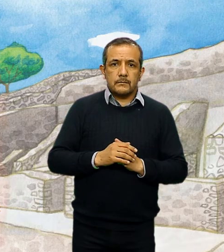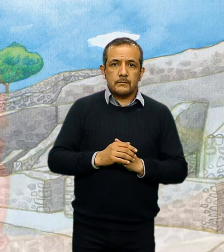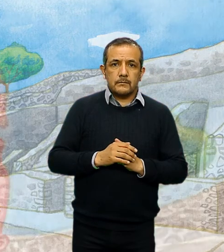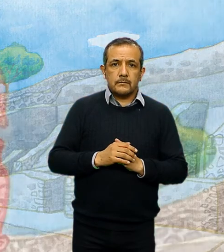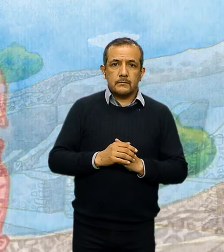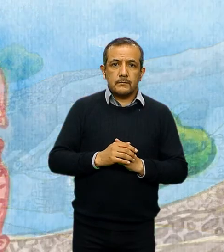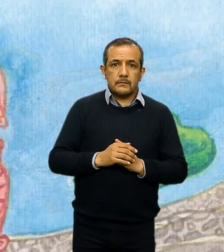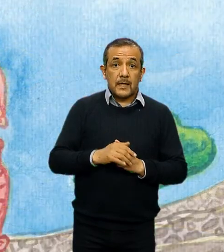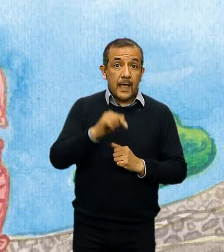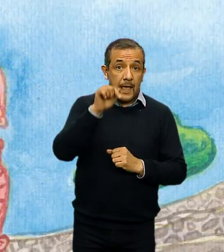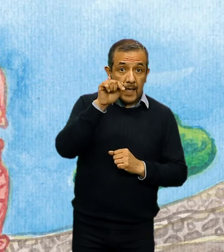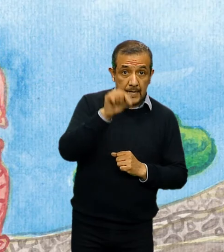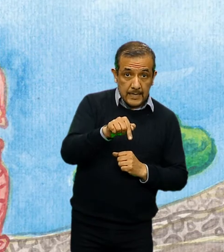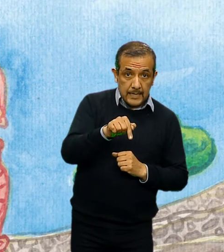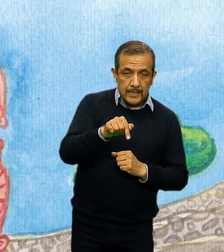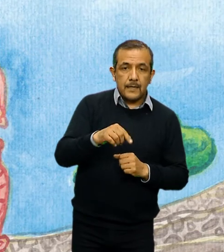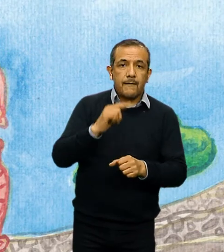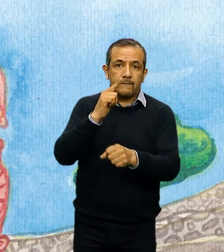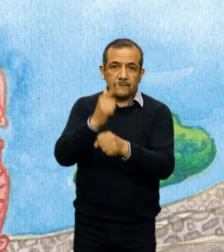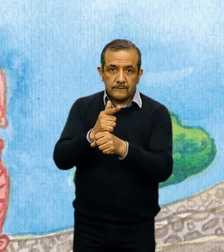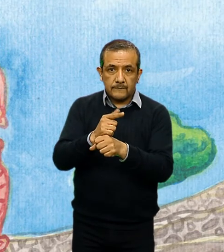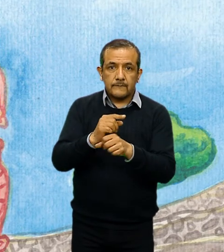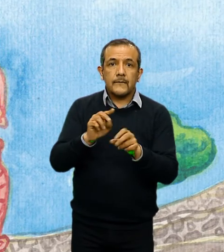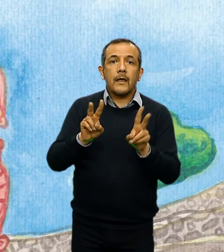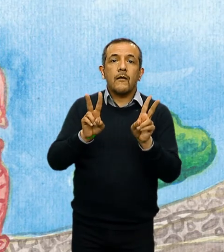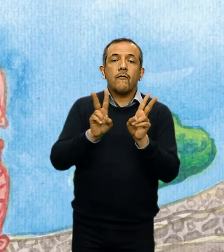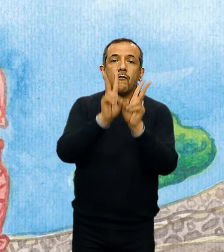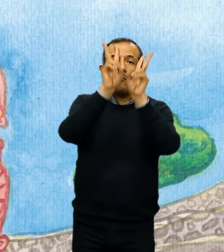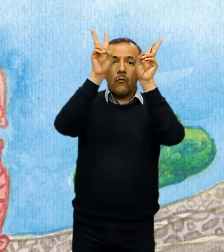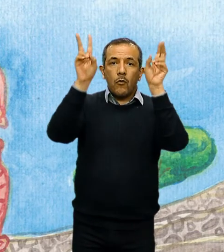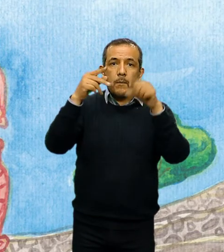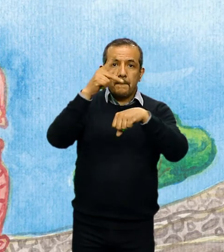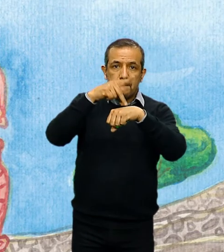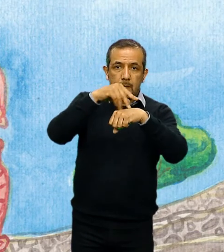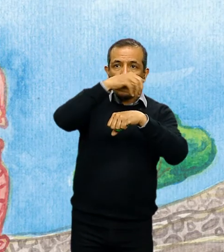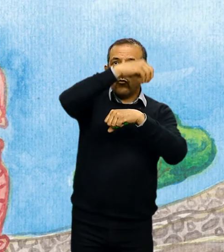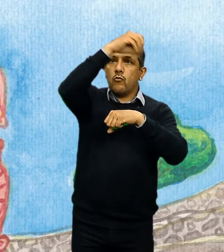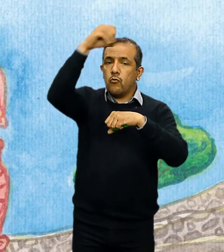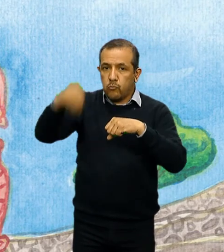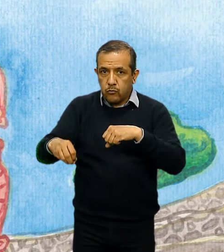Aquí se halló una piedra volcánica labrada y fue nombrada el Señor Rojo.